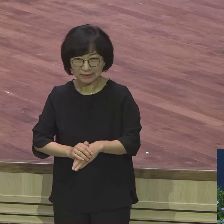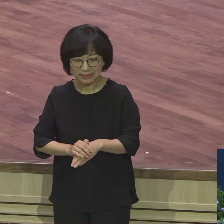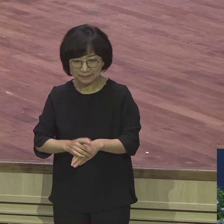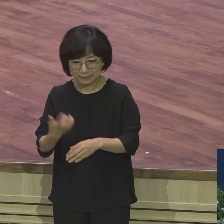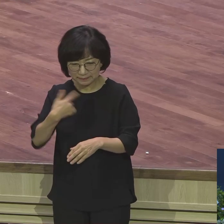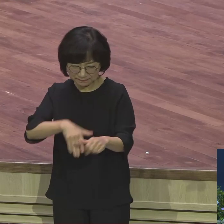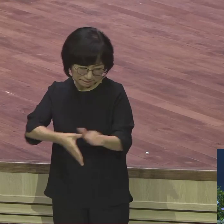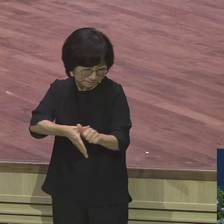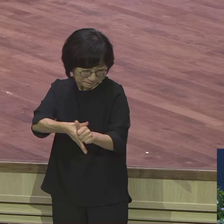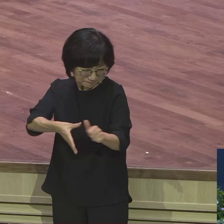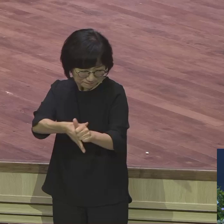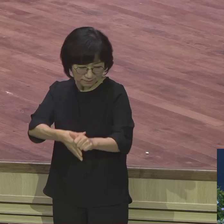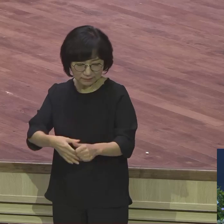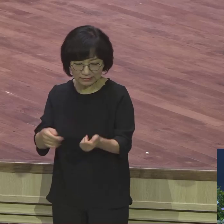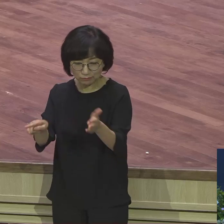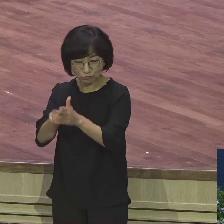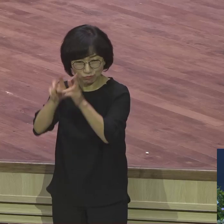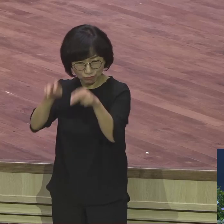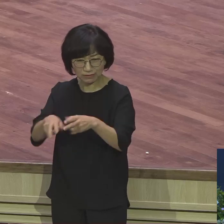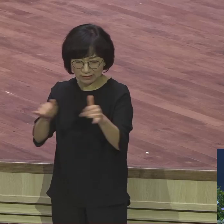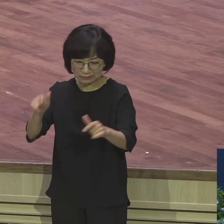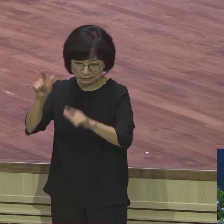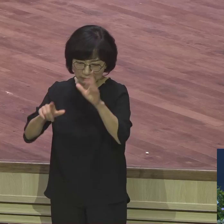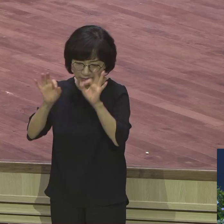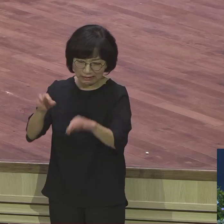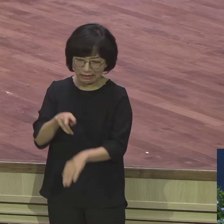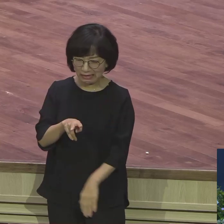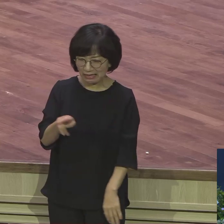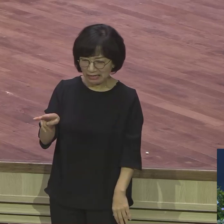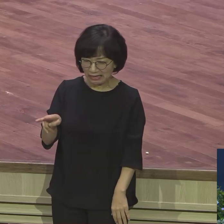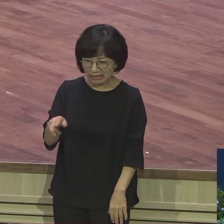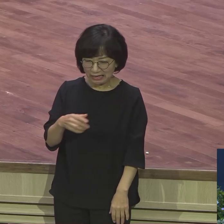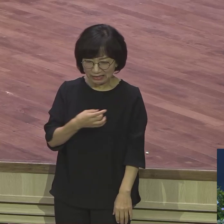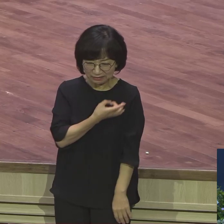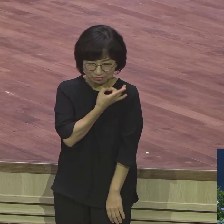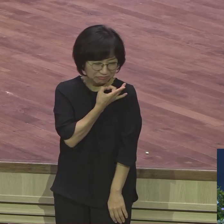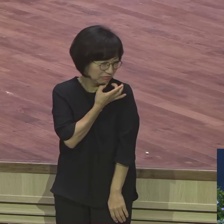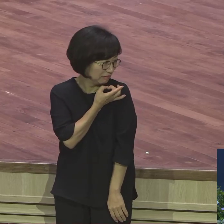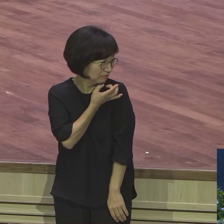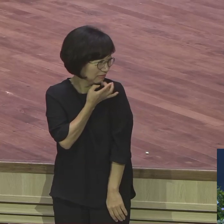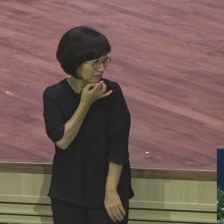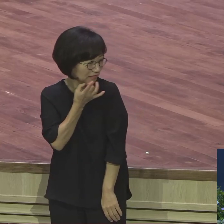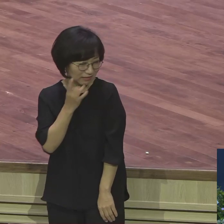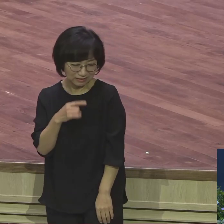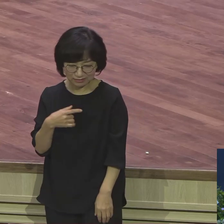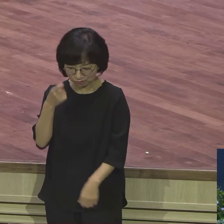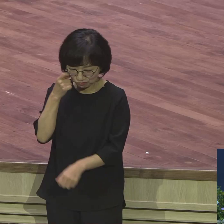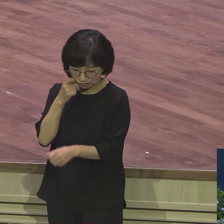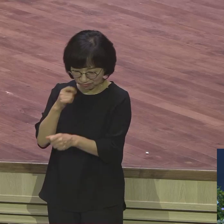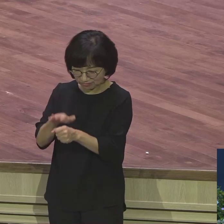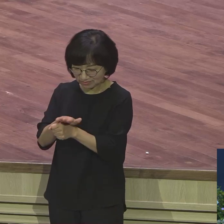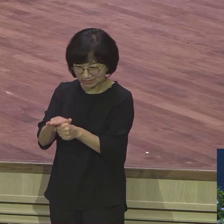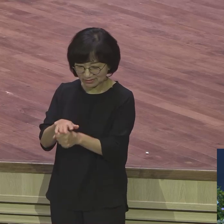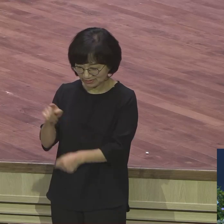불신자들이잖아요 그거 볼 때 얼마나 우스워요 아이고 불쌍하다 불쌍해 이래 느끼지